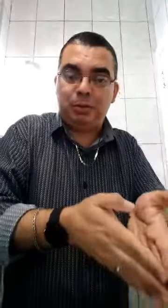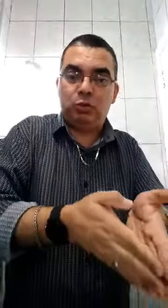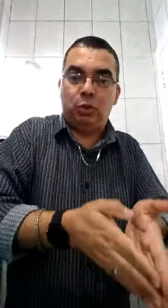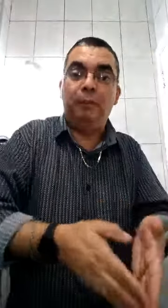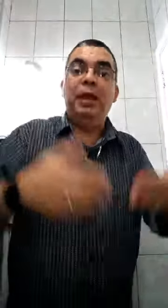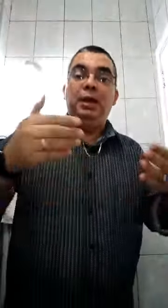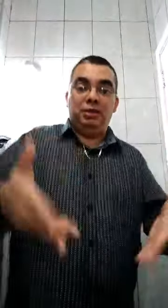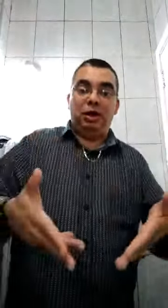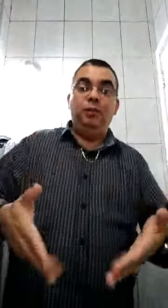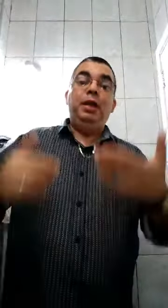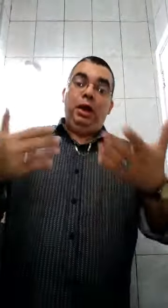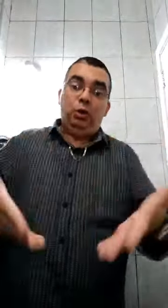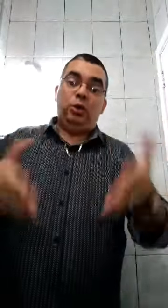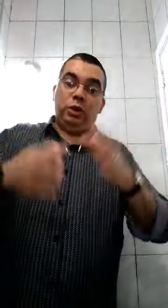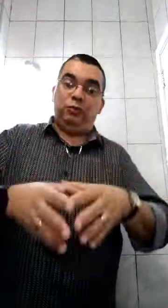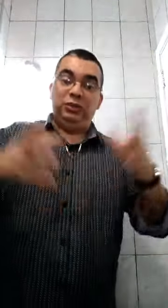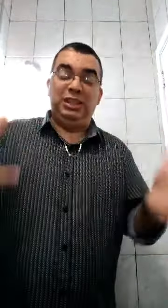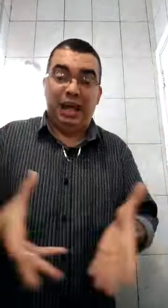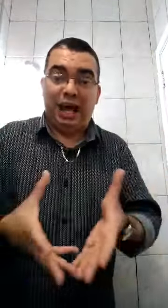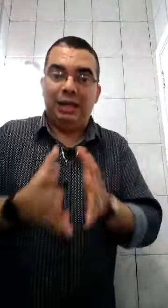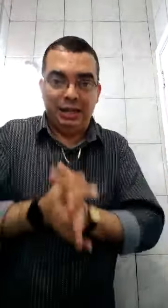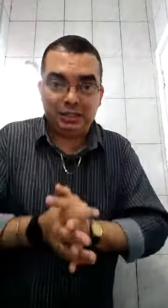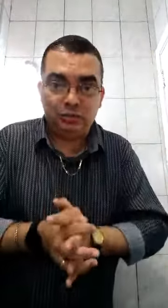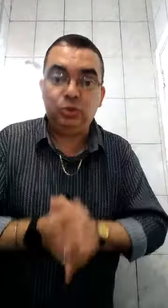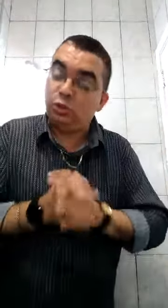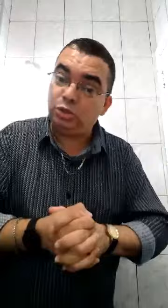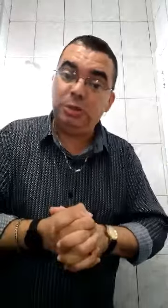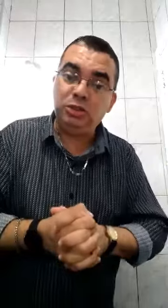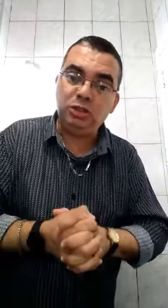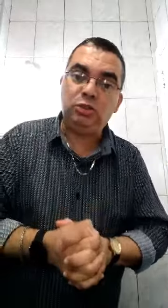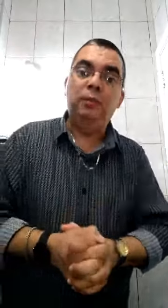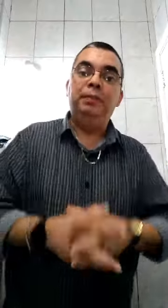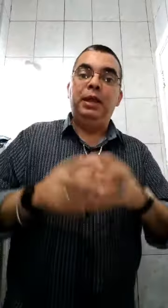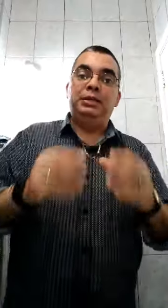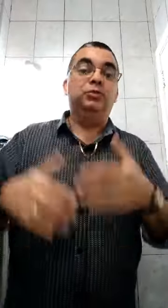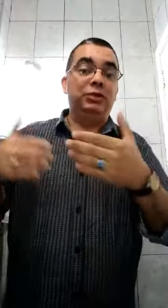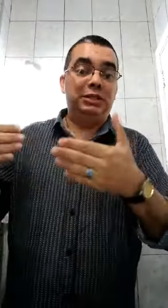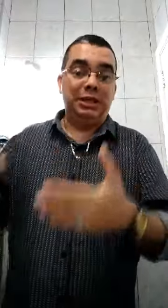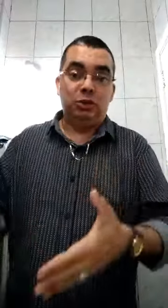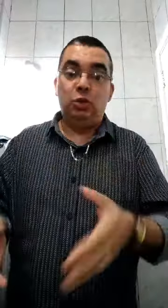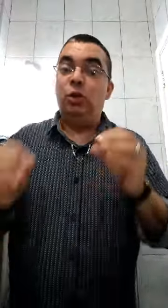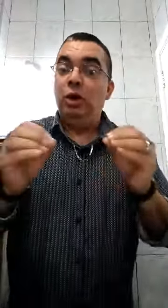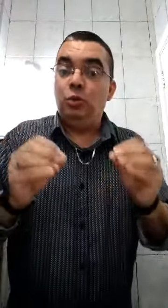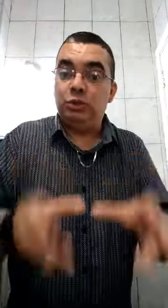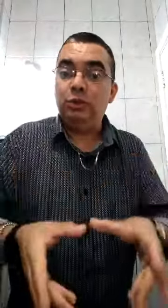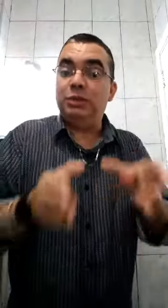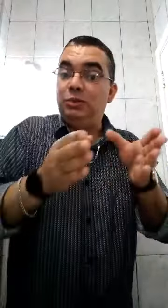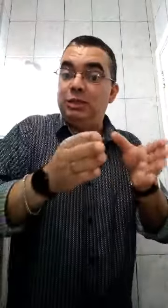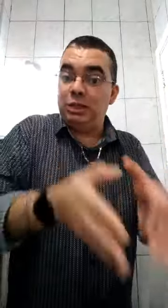pessoa. Então, o que eu quero dar nesse vídeo é justamente isso. Se você se casou, o seu tesão tem que ser